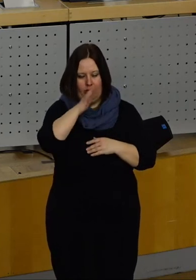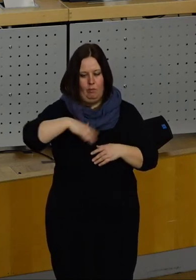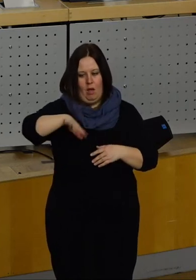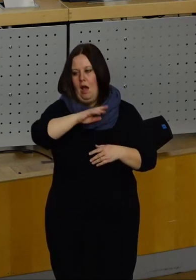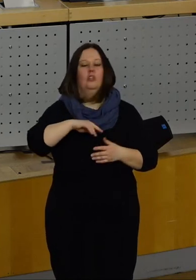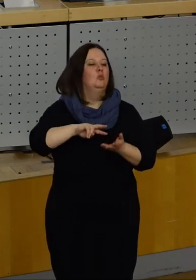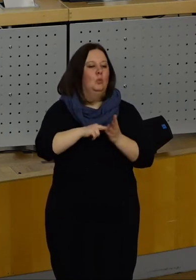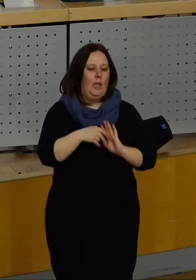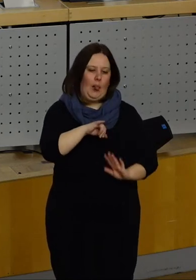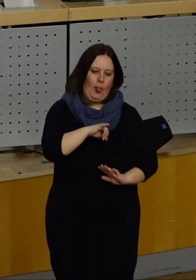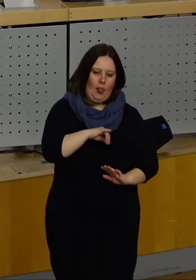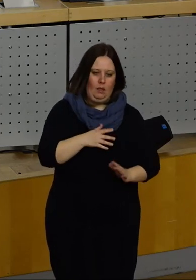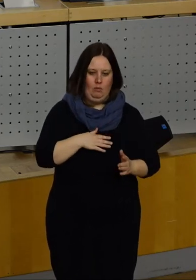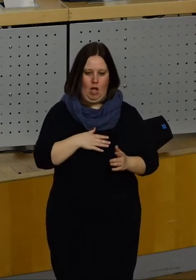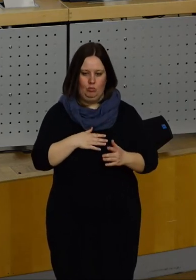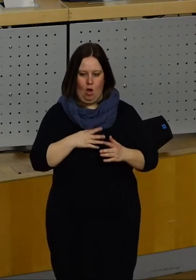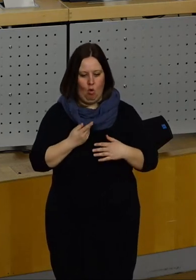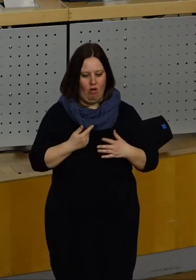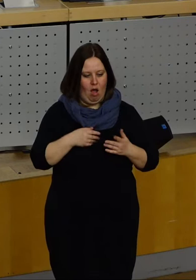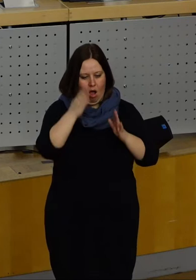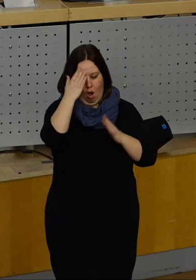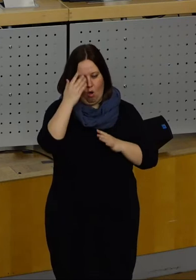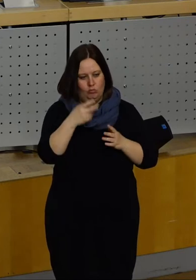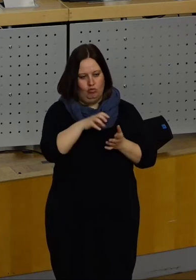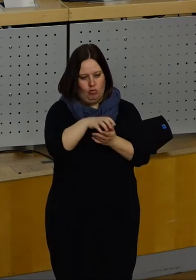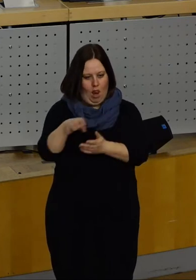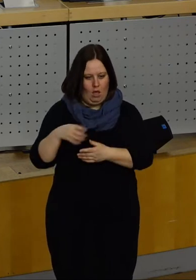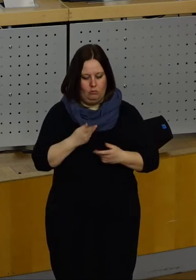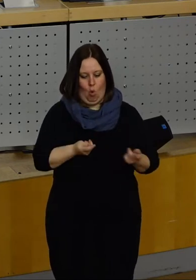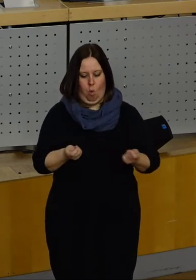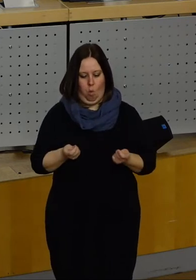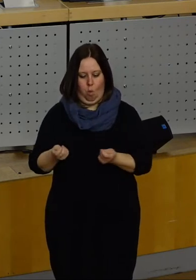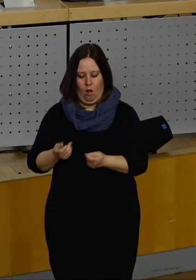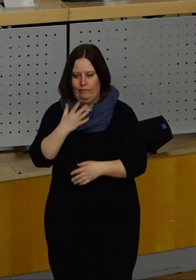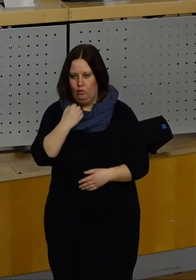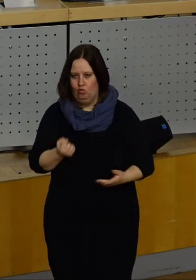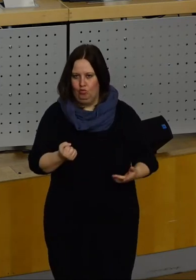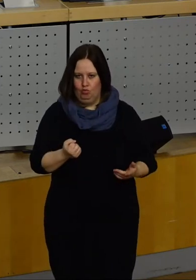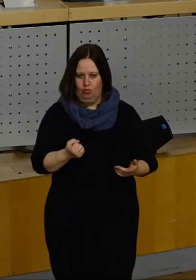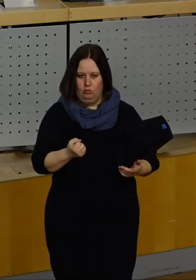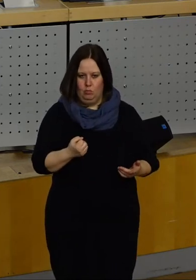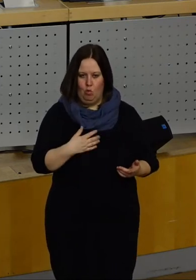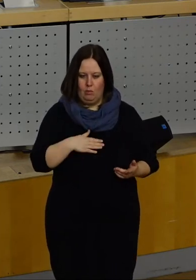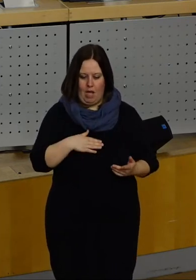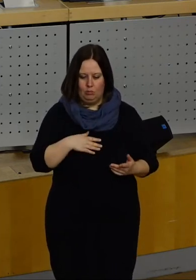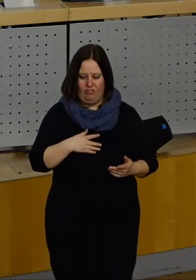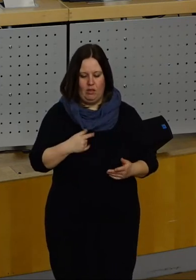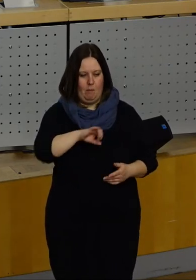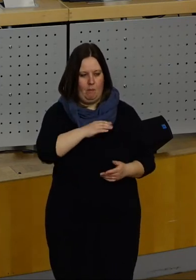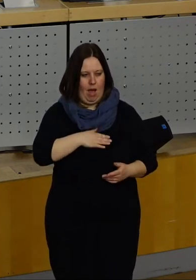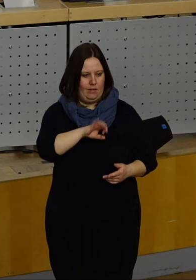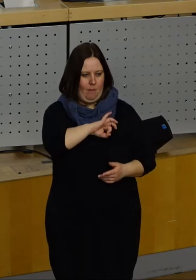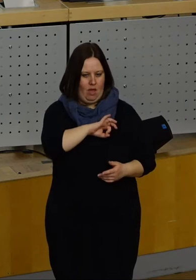politischen Leitung und bei der Besetzung von Schlüsselstellen im nachgeordneten Bereich von Auswahlkriterien Parteibuchzugehörigkeit